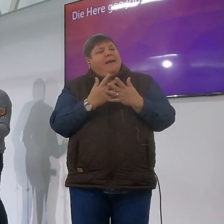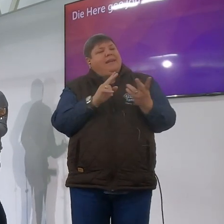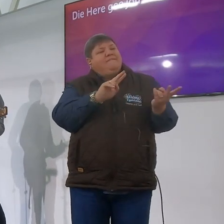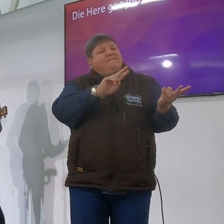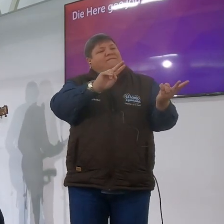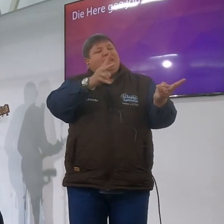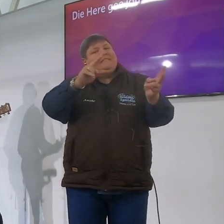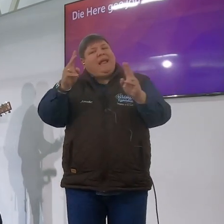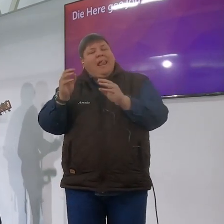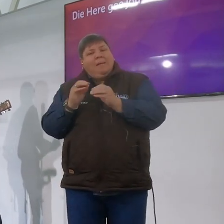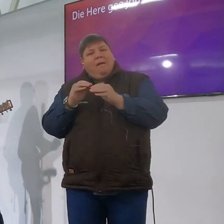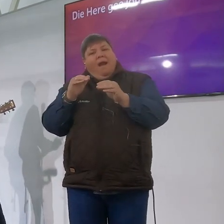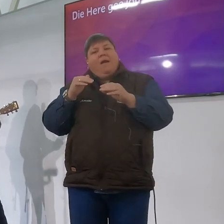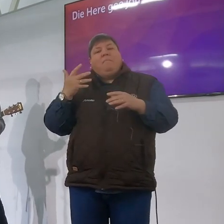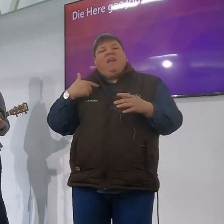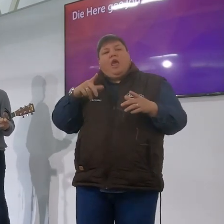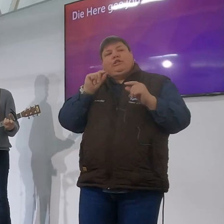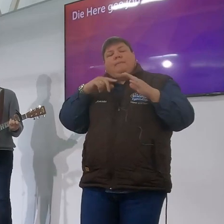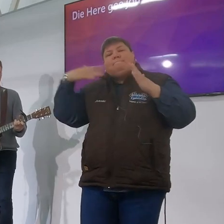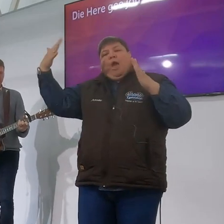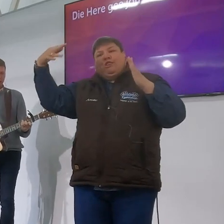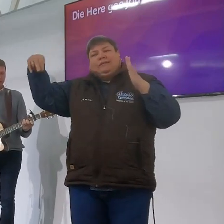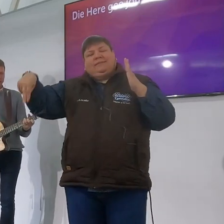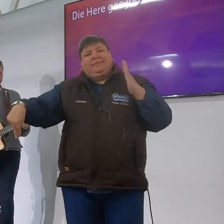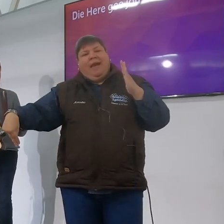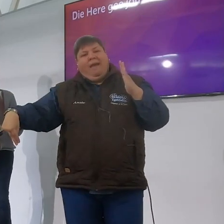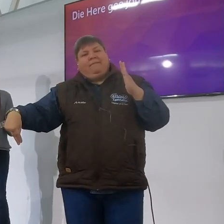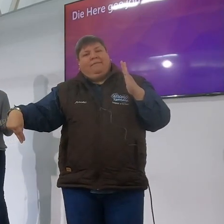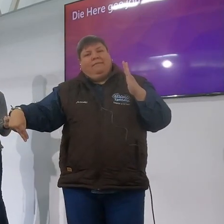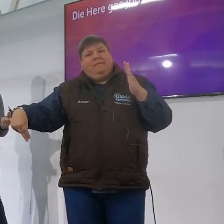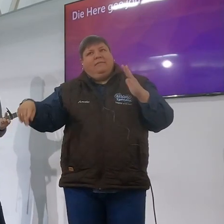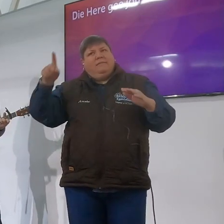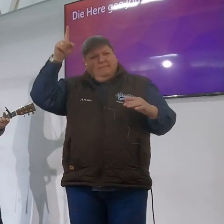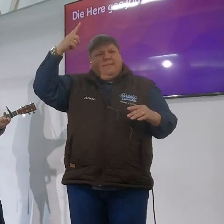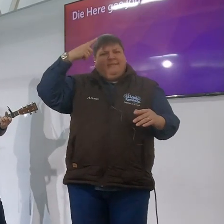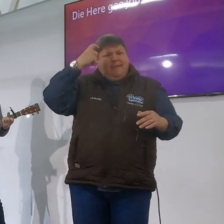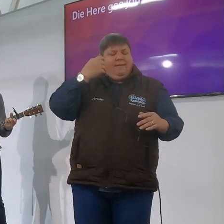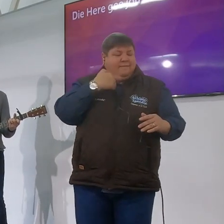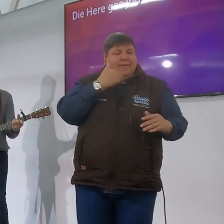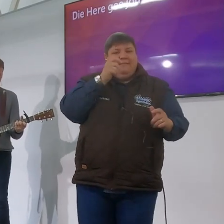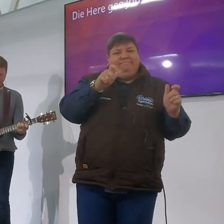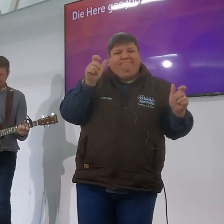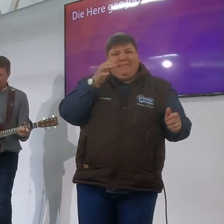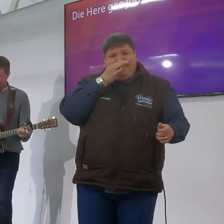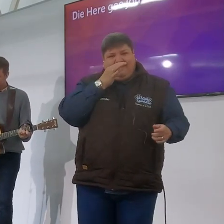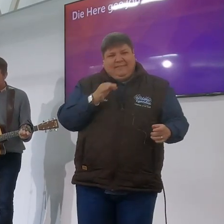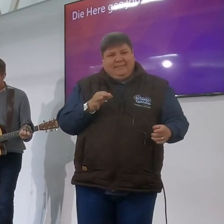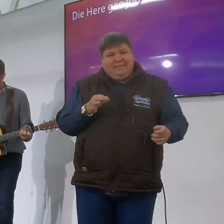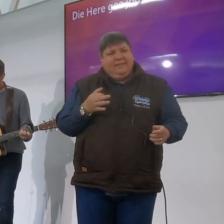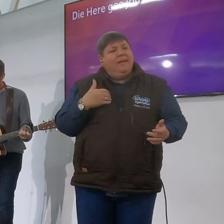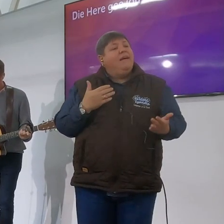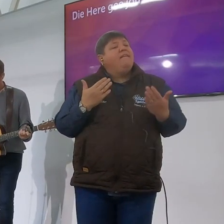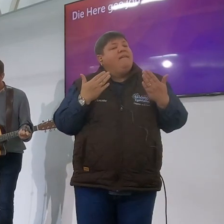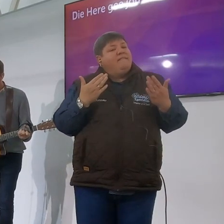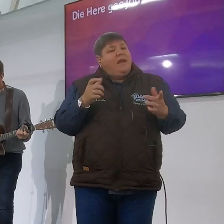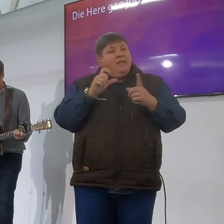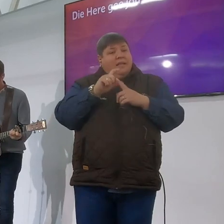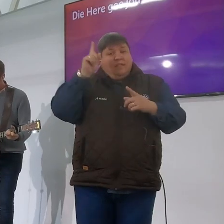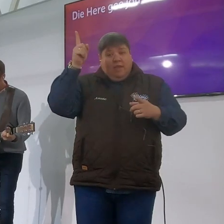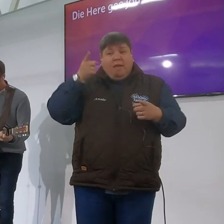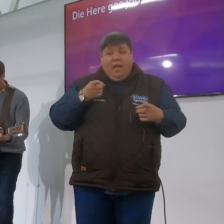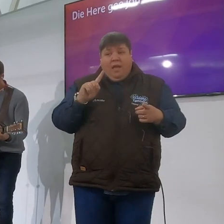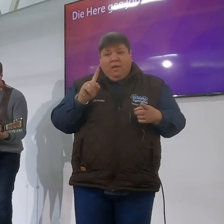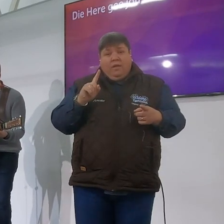maak in die wereld maar ons staan buiten nie weet wie is ons verochend my vraag dat jy met elkeen van